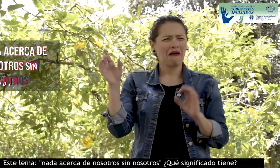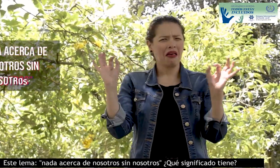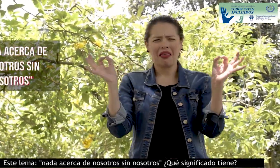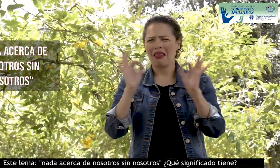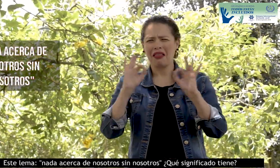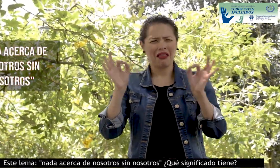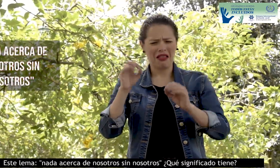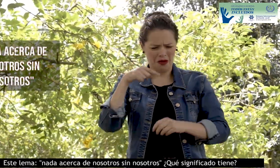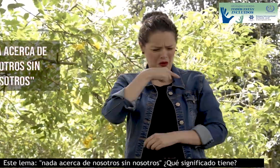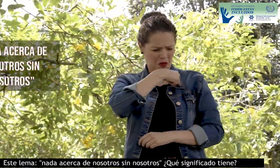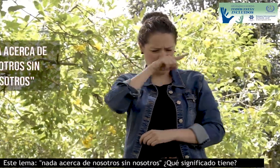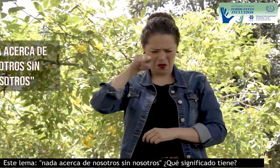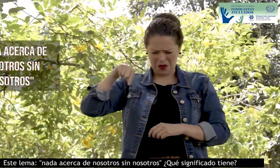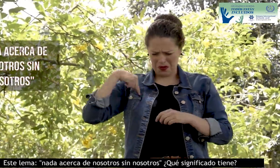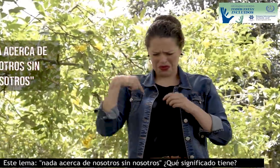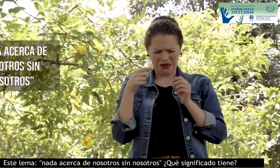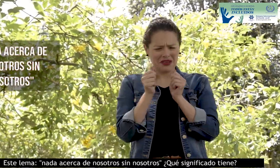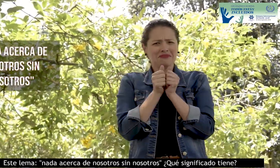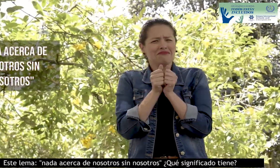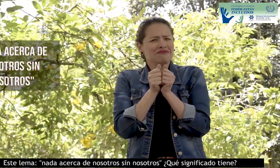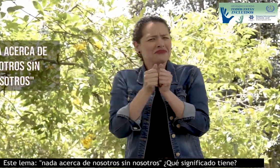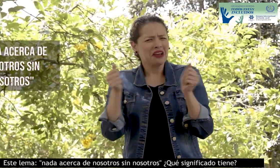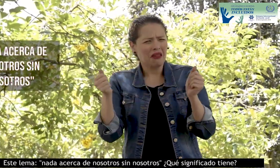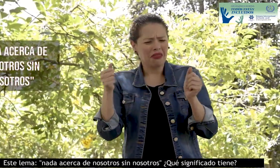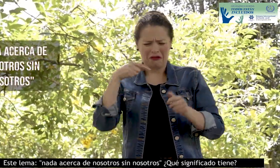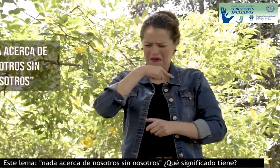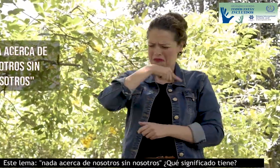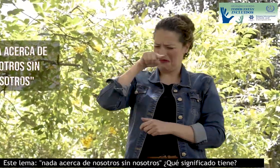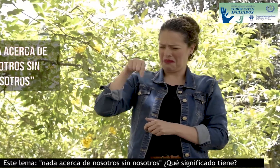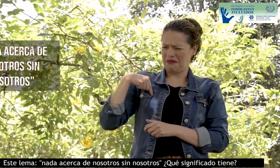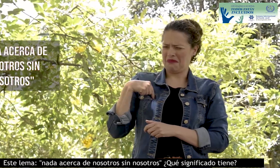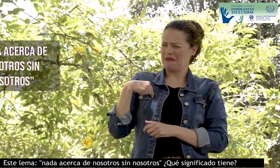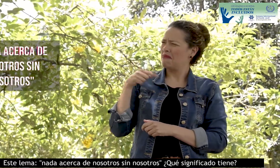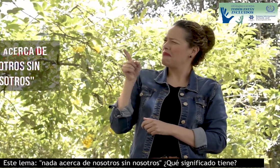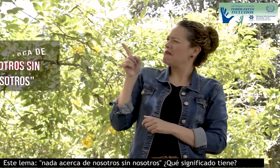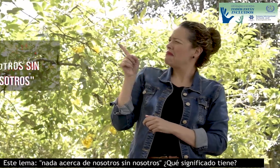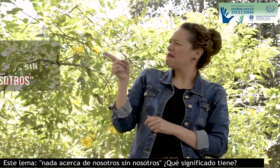Este lema, nada acerca de nosotros sin nosotros, ¿qué significado tiene?